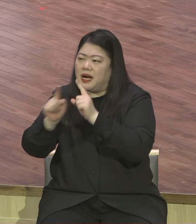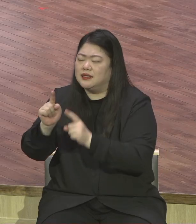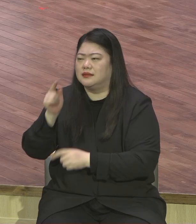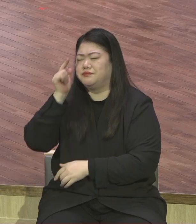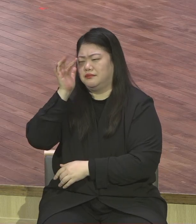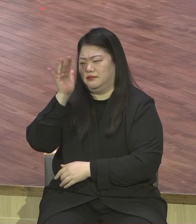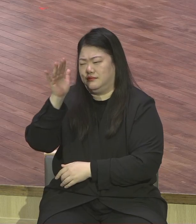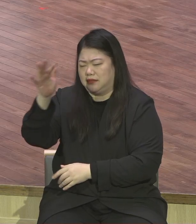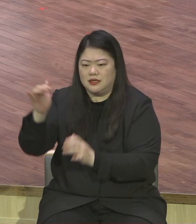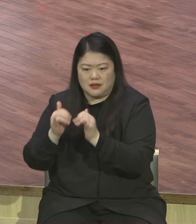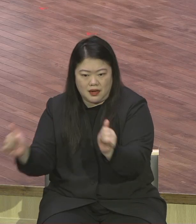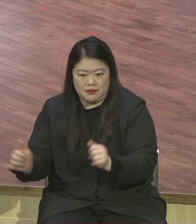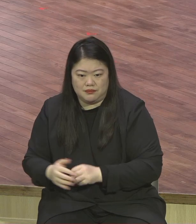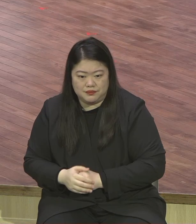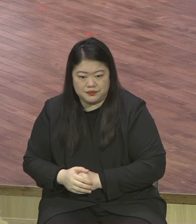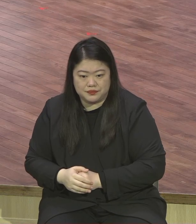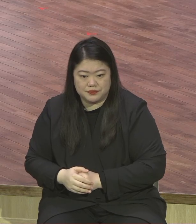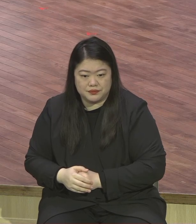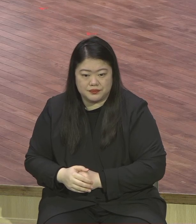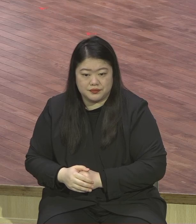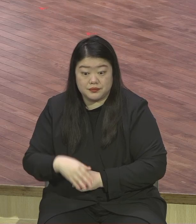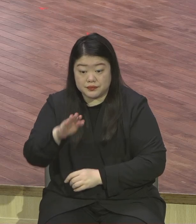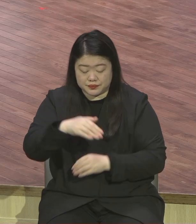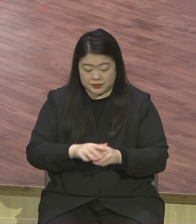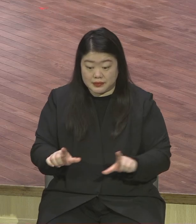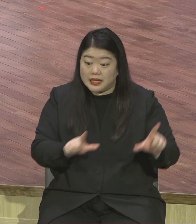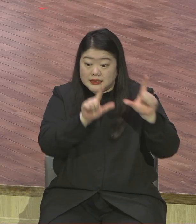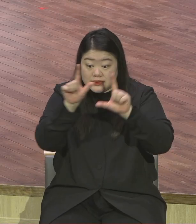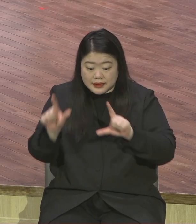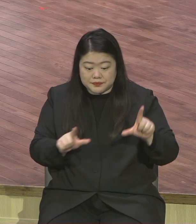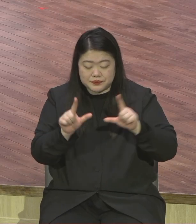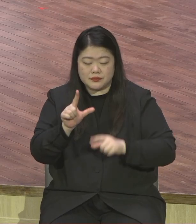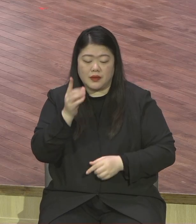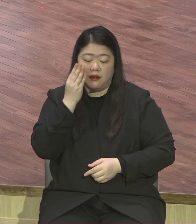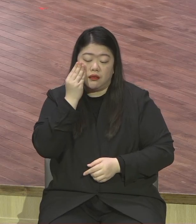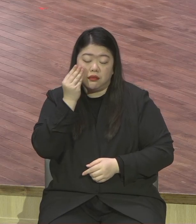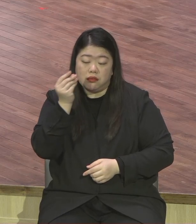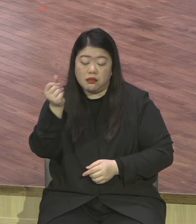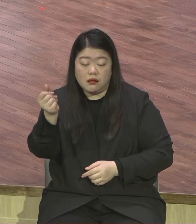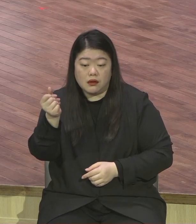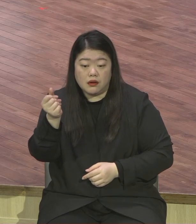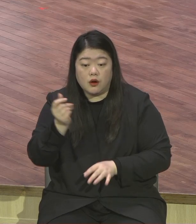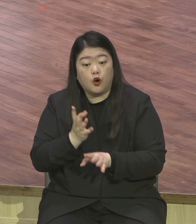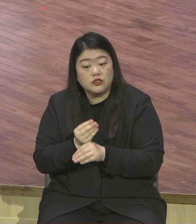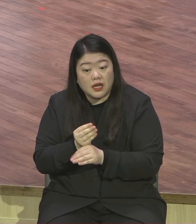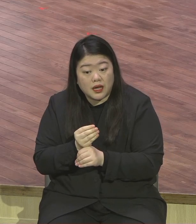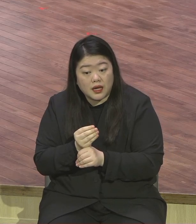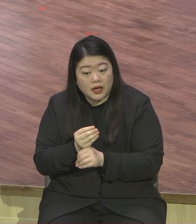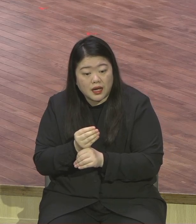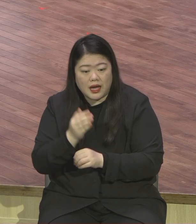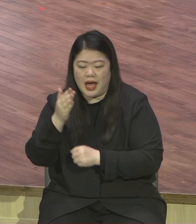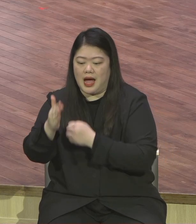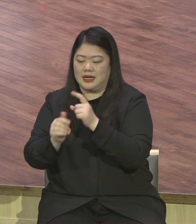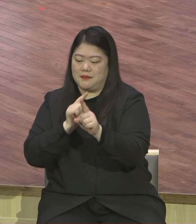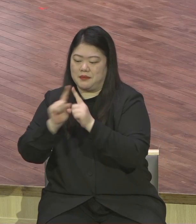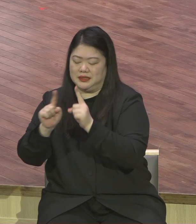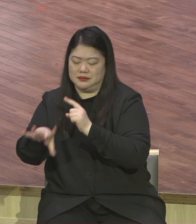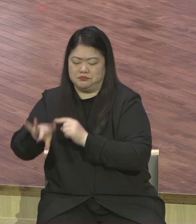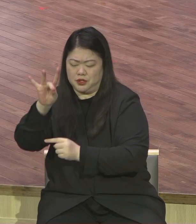형통의 삶은요 말씀 중심의 삶이에요 아이고 내가 좀 뭐 하는 것만 좀 잘 됐으면